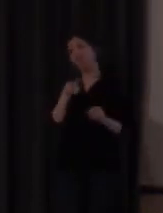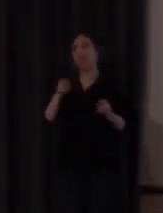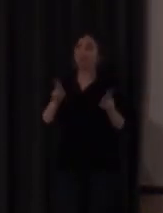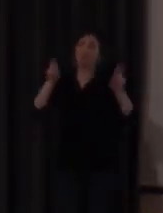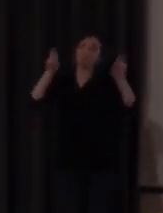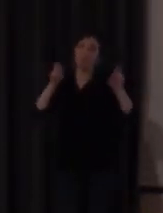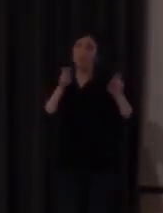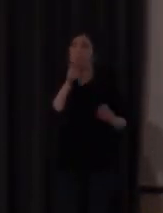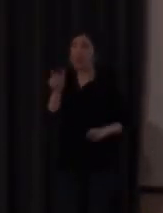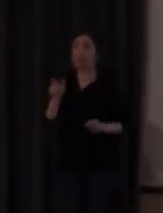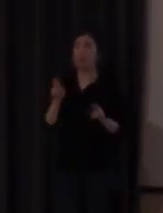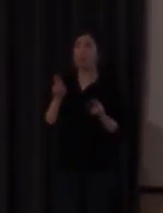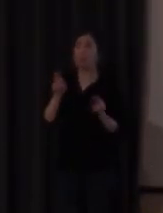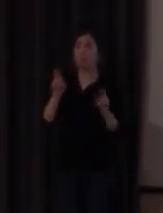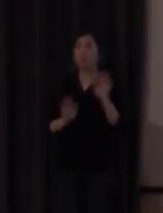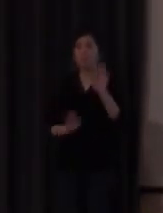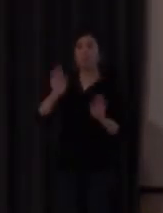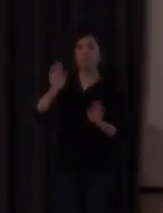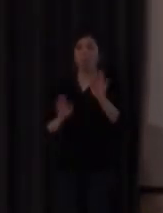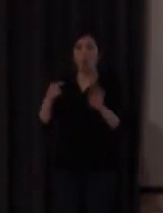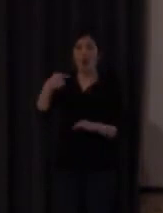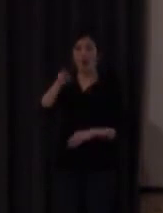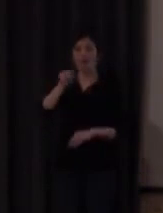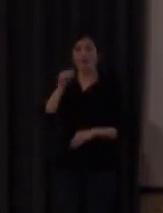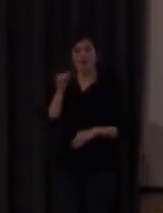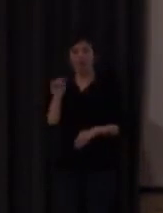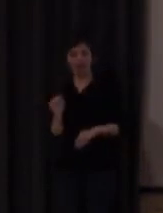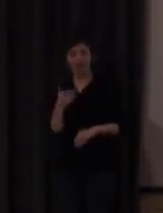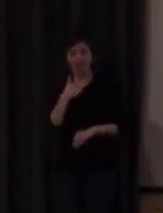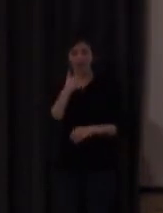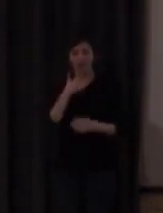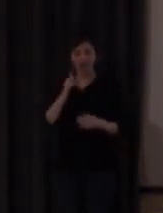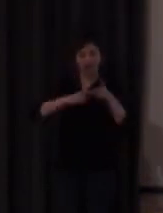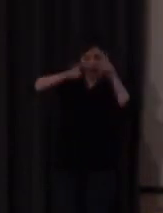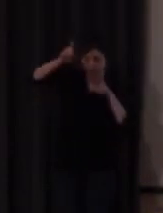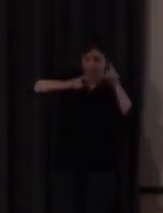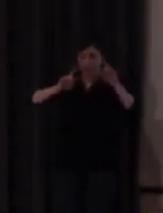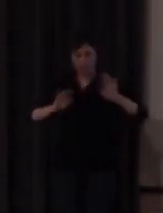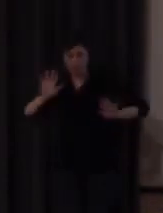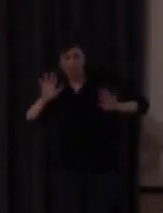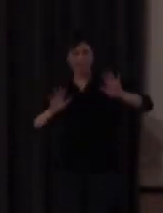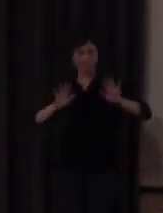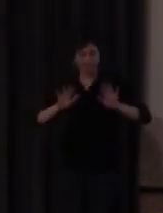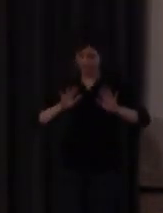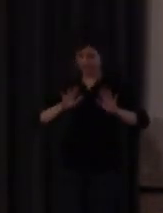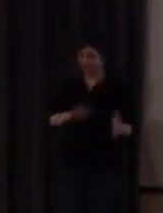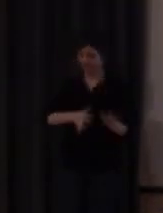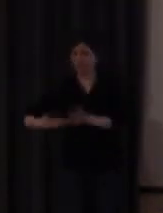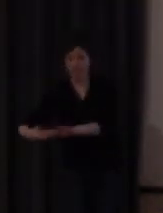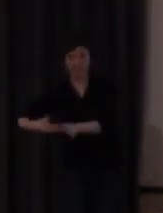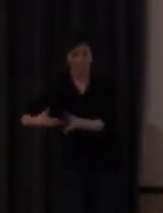referencia a la posibilidad de escribir la mimesis, de escribir los gestos, de escribir los signos de estas lenguas.